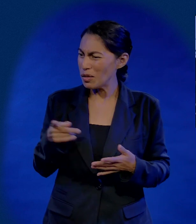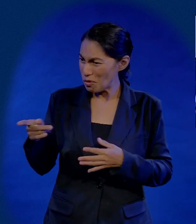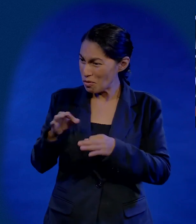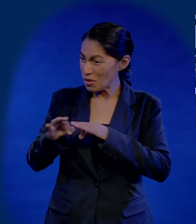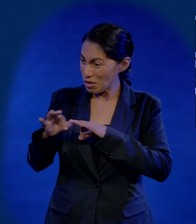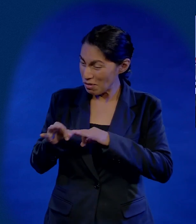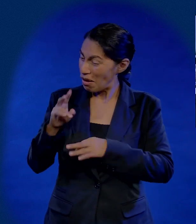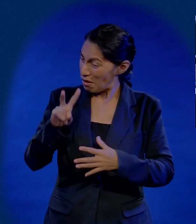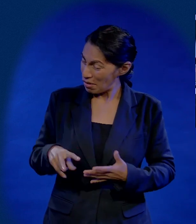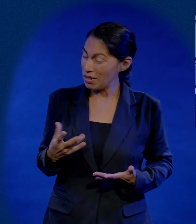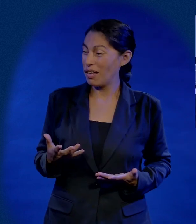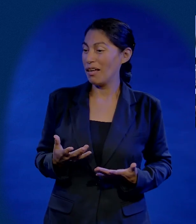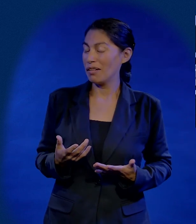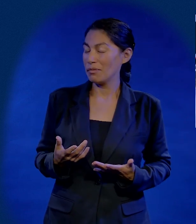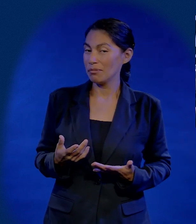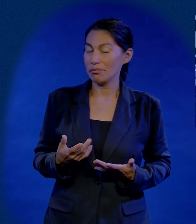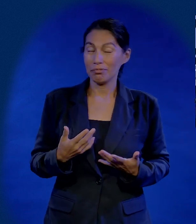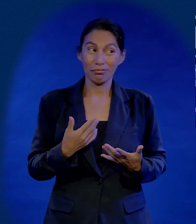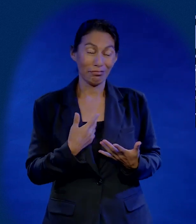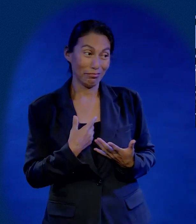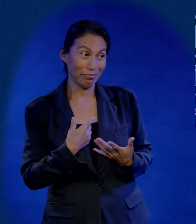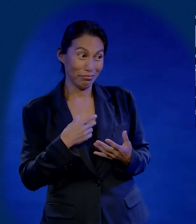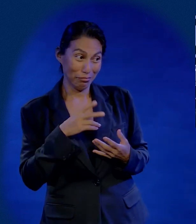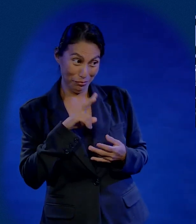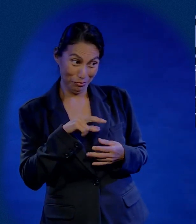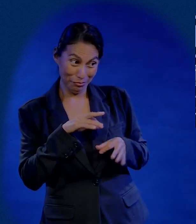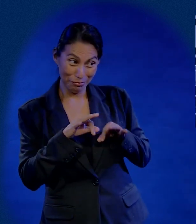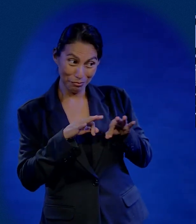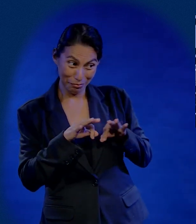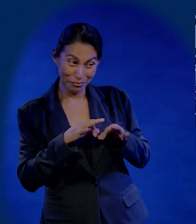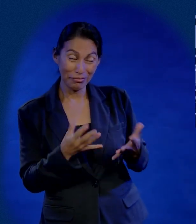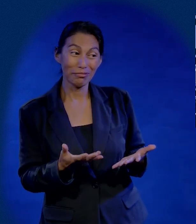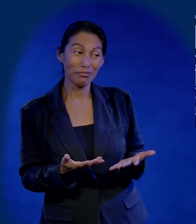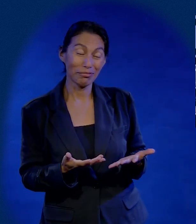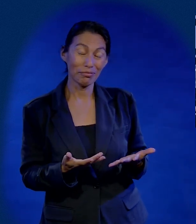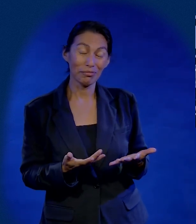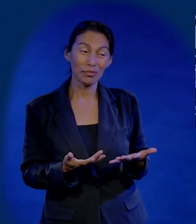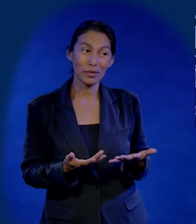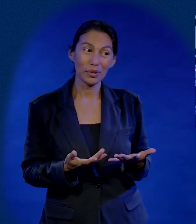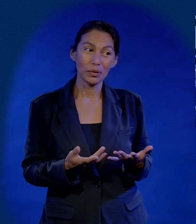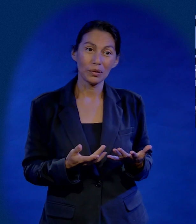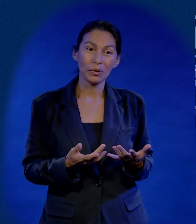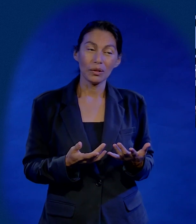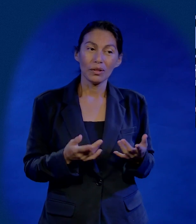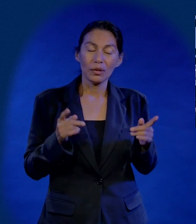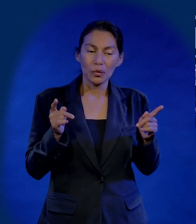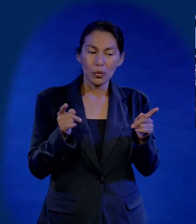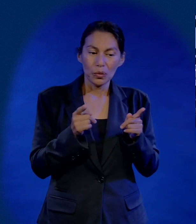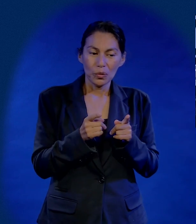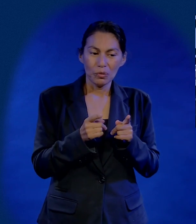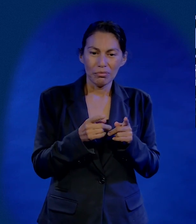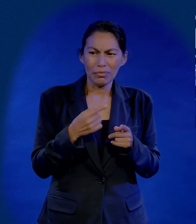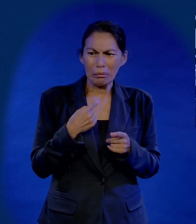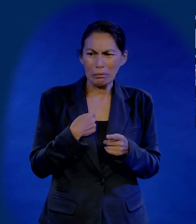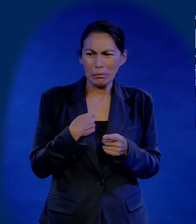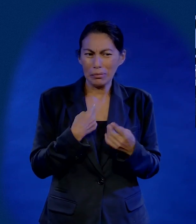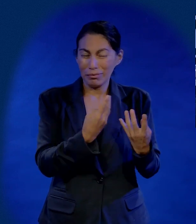quitando tiempo a la gente. Que mira, ponte a trabajar de verdad. Y le dice, si estoy trabajando de verdad. En resumen, me dio